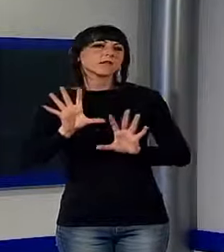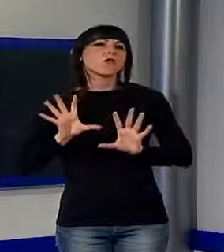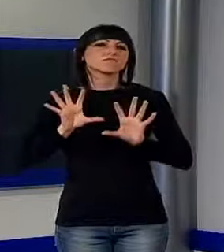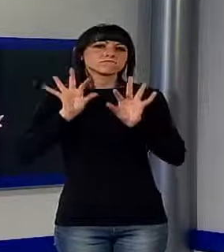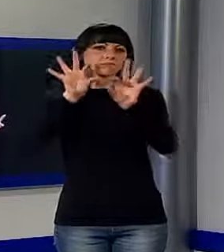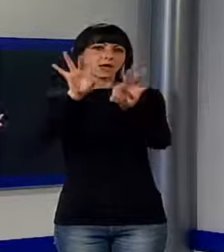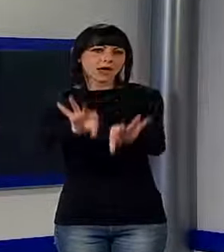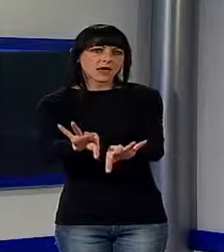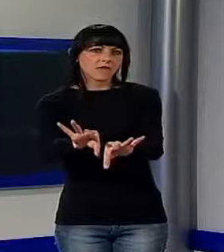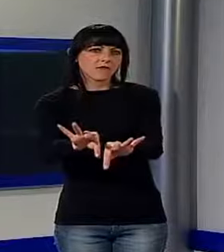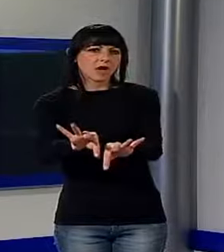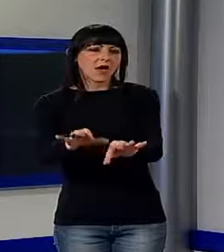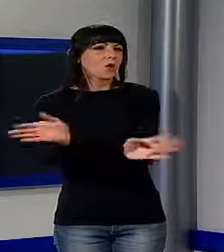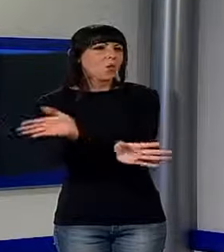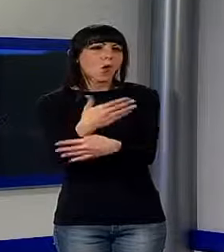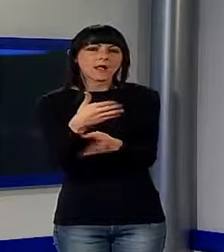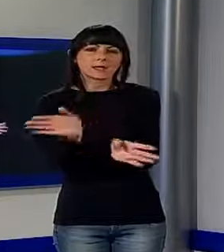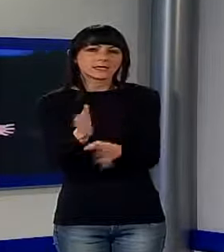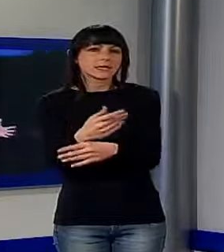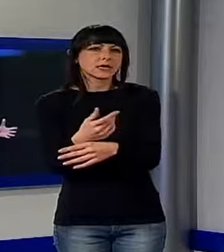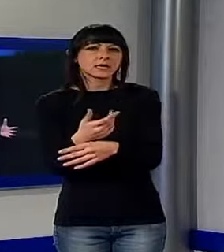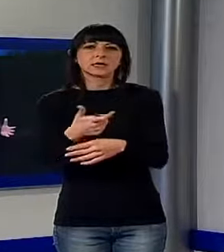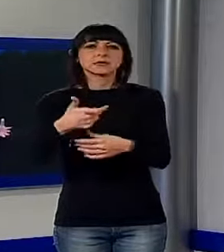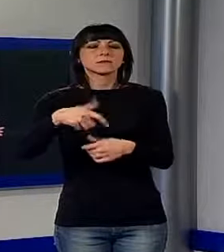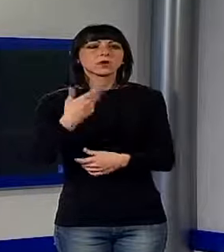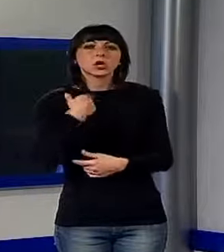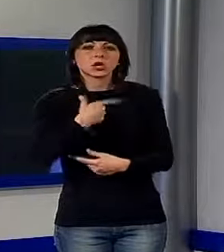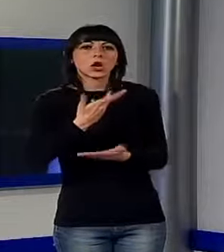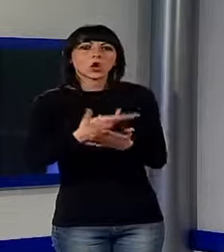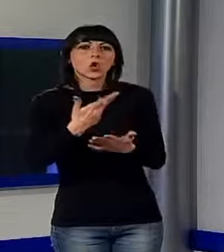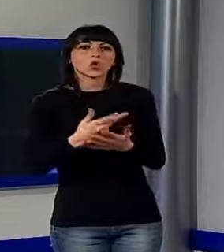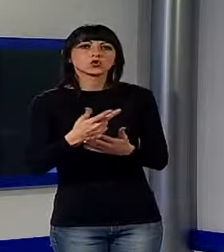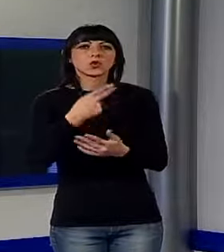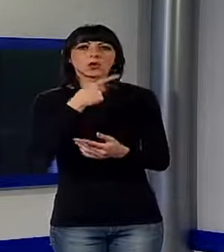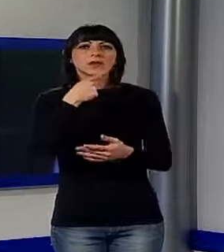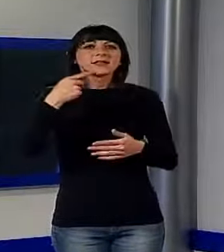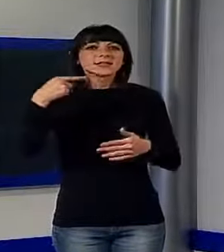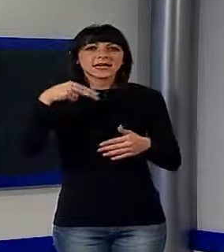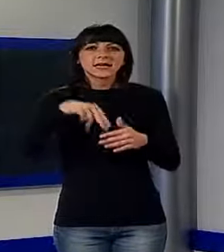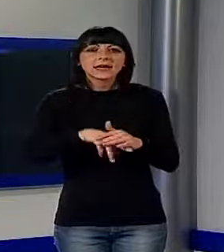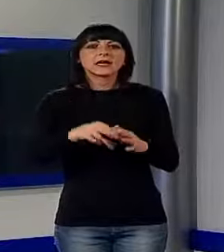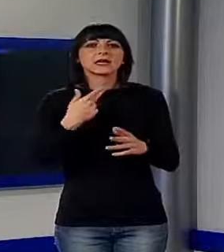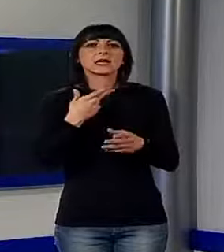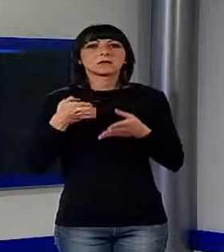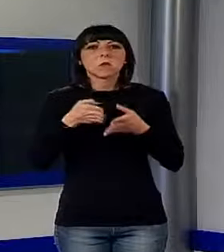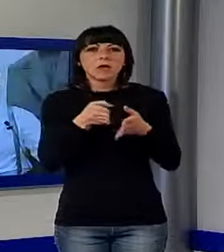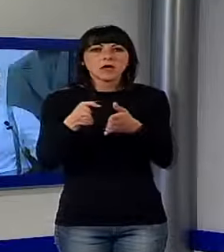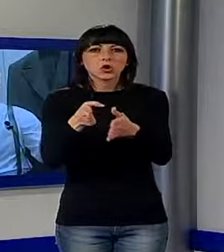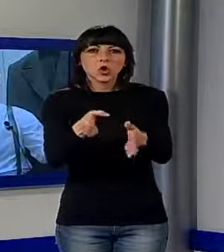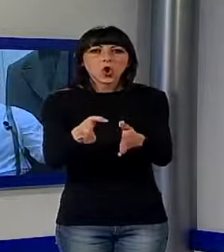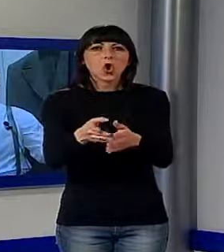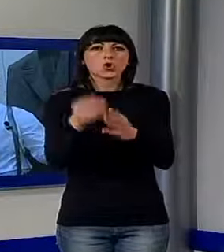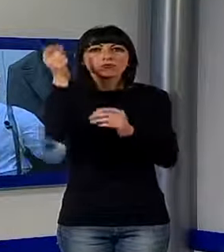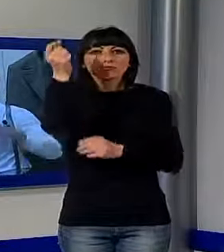costo, a qualunque costo. Io vi racconto i segreti, il percorso, la casualità, ma la genialità che